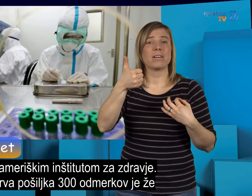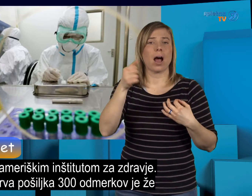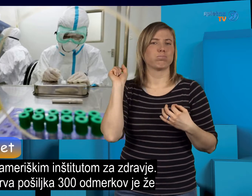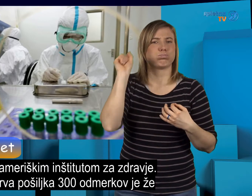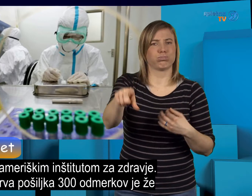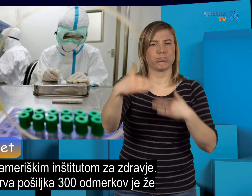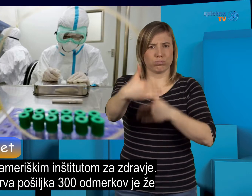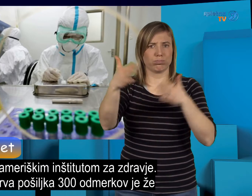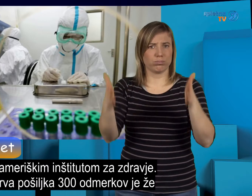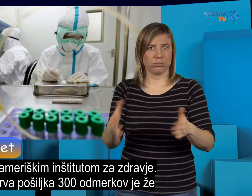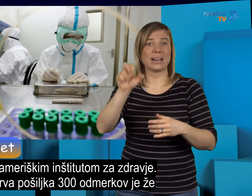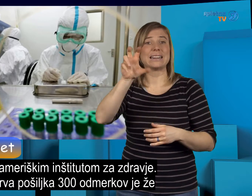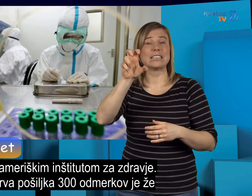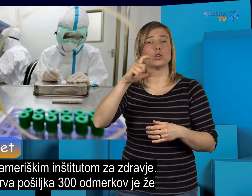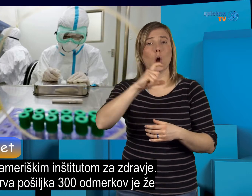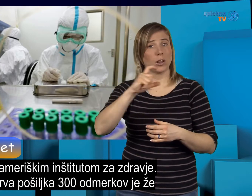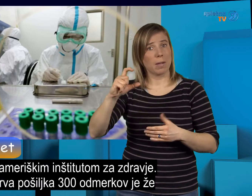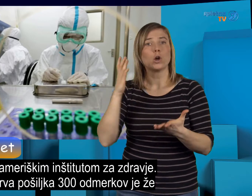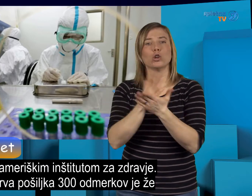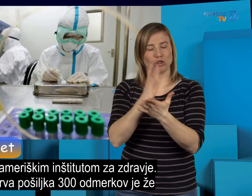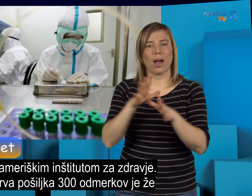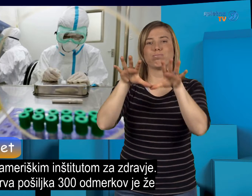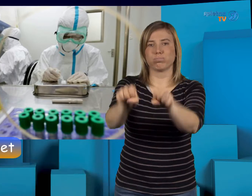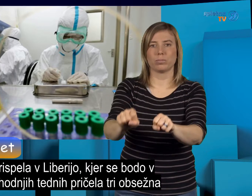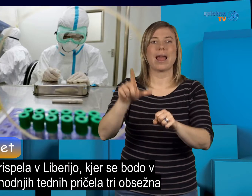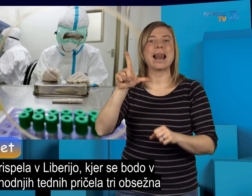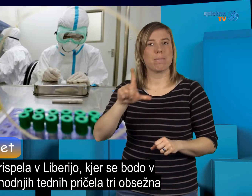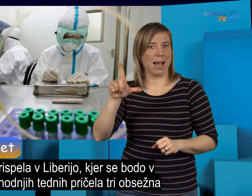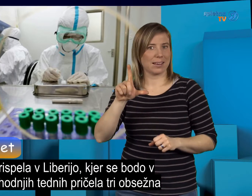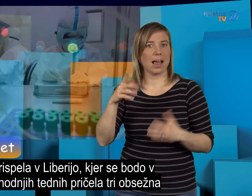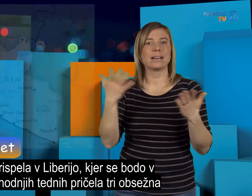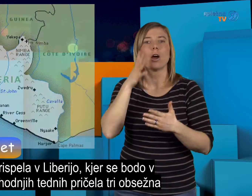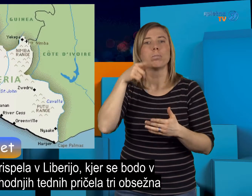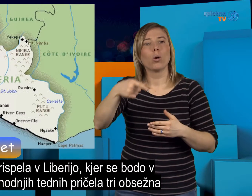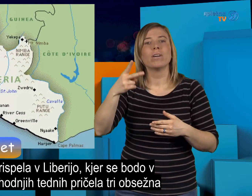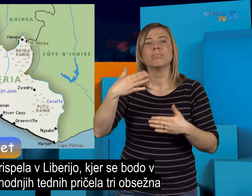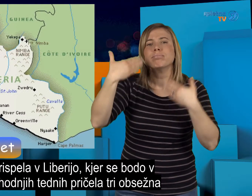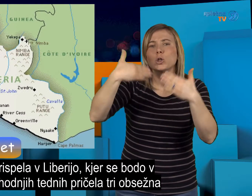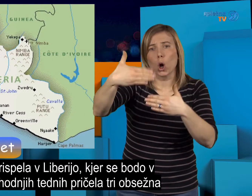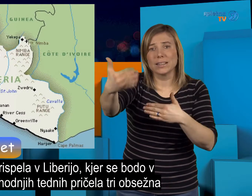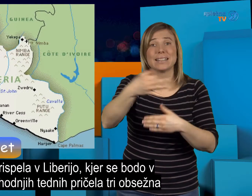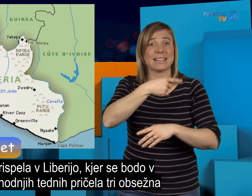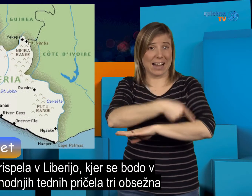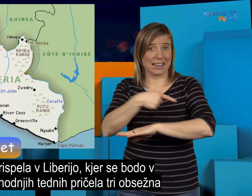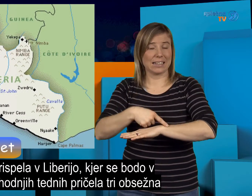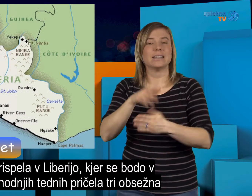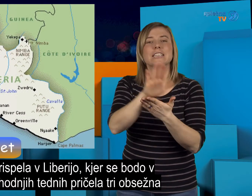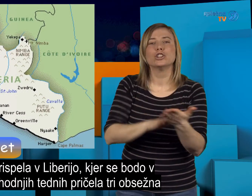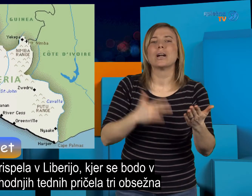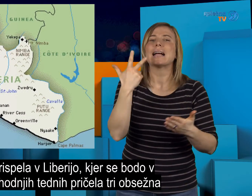Prva pošilka, 300 odmerkov, je že prispela v Liberijo, kjer se bodo v prihodnjih tednih začela triobsežna poskusna cepljenja, ki bodo